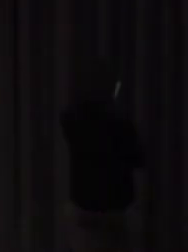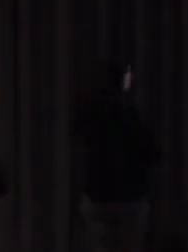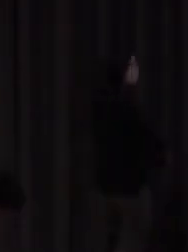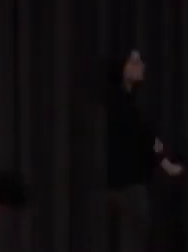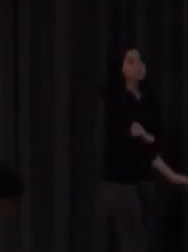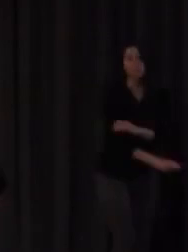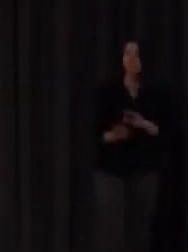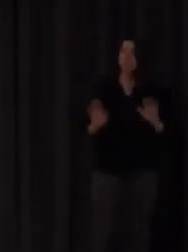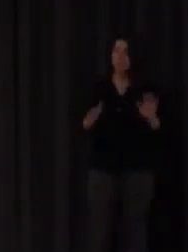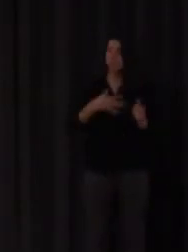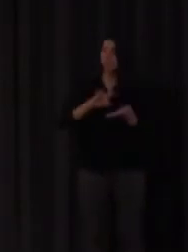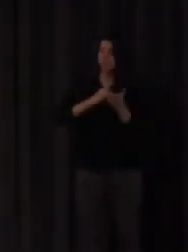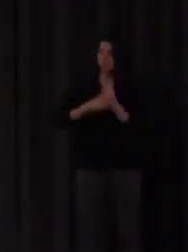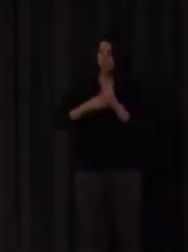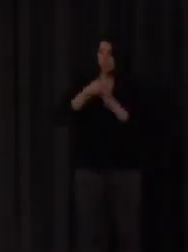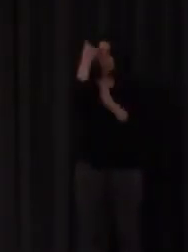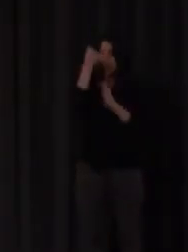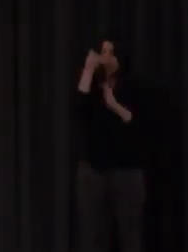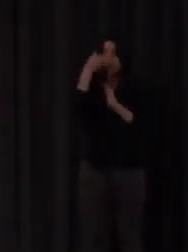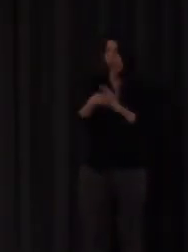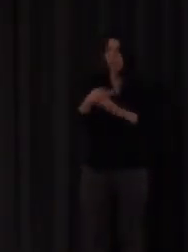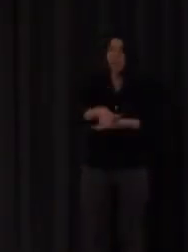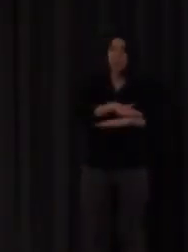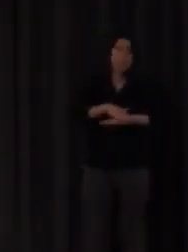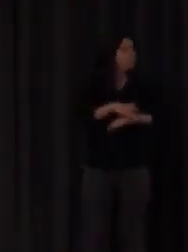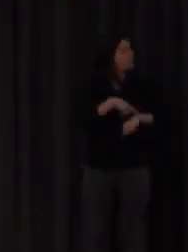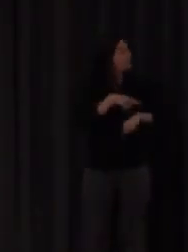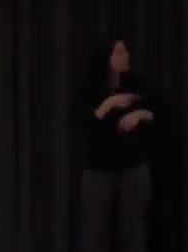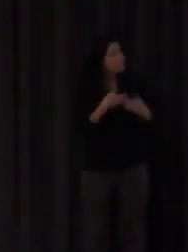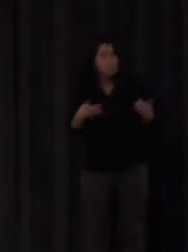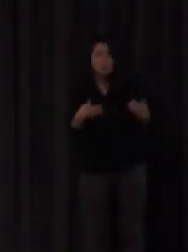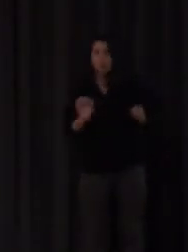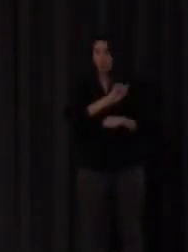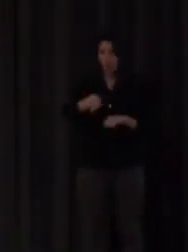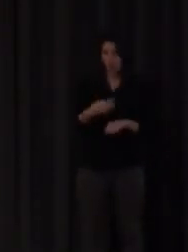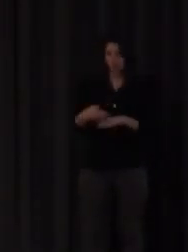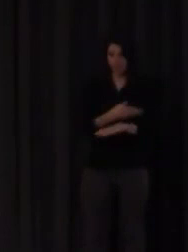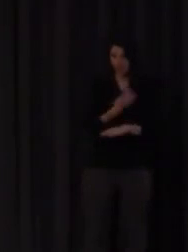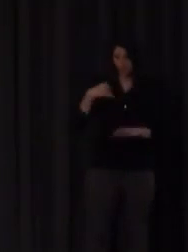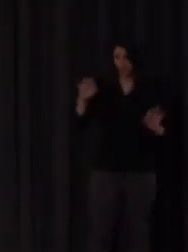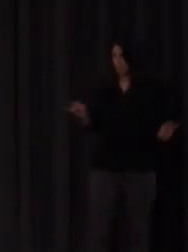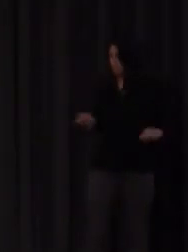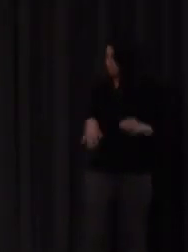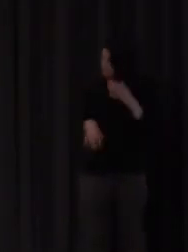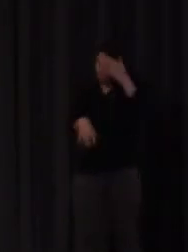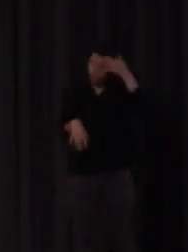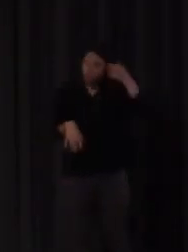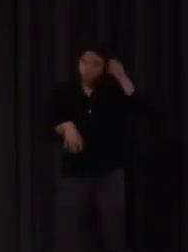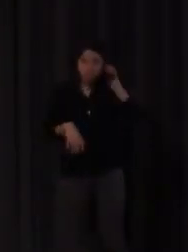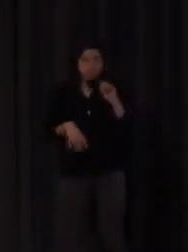Gemma dime más o menos cuánto tiempo llevo porque ya una hora vale perfecto